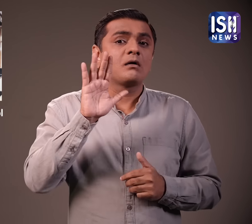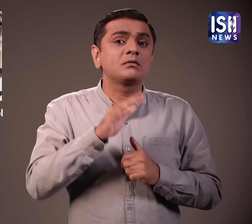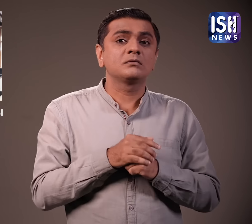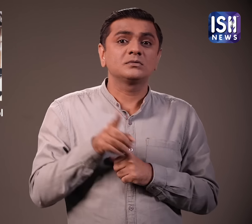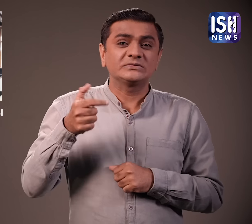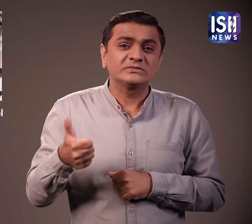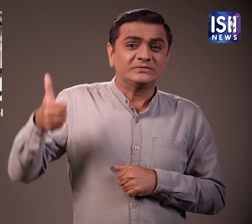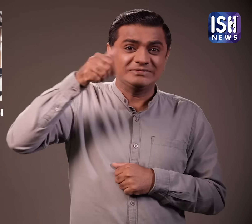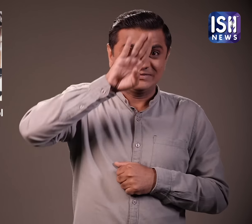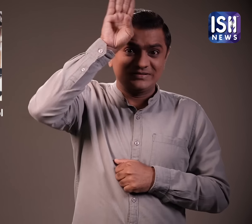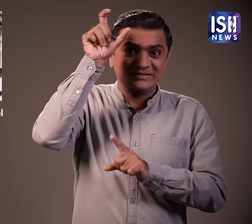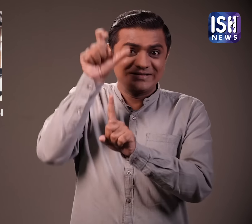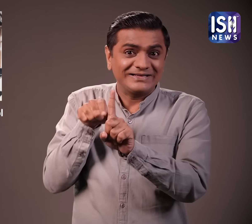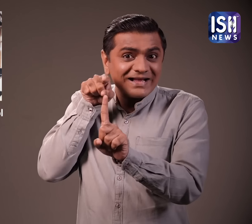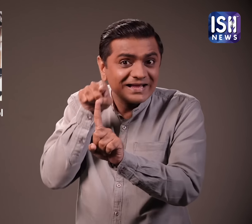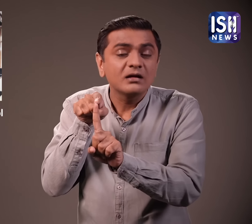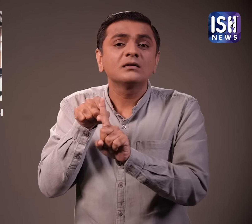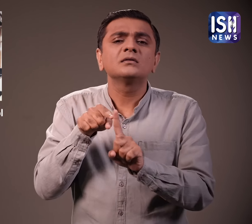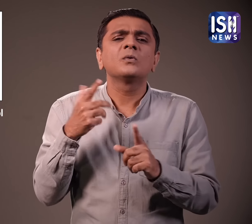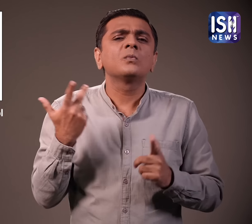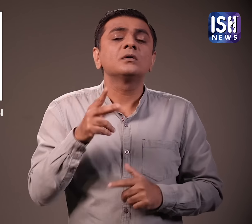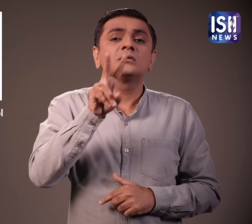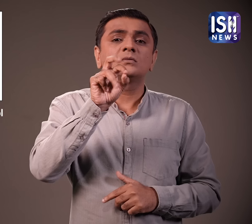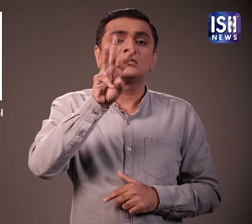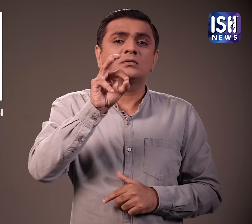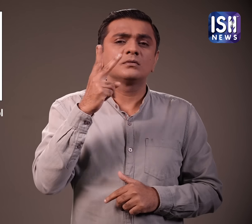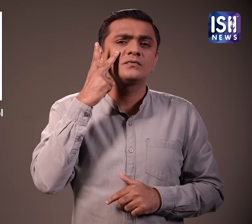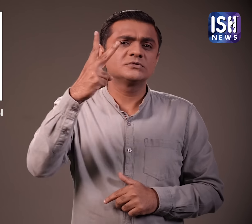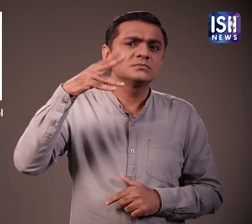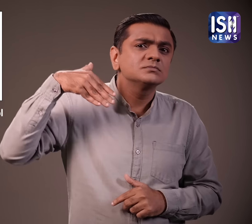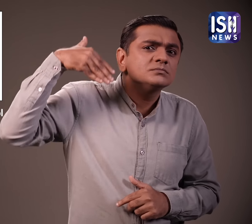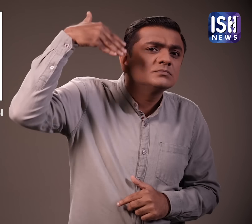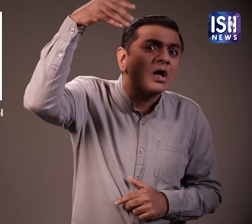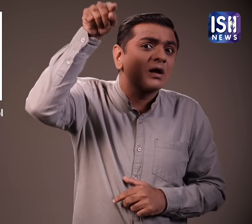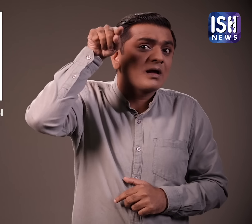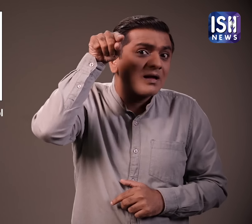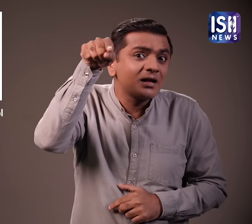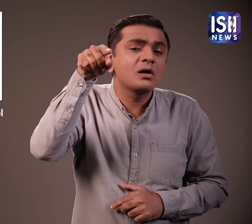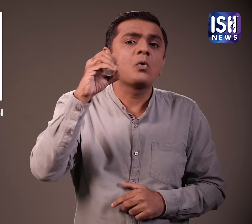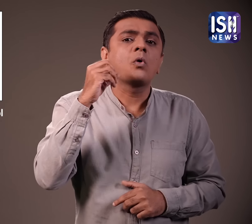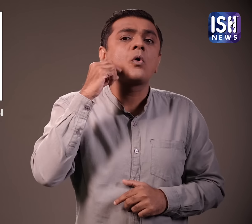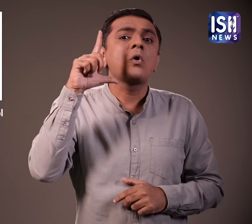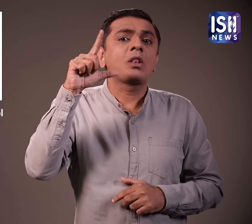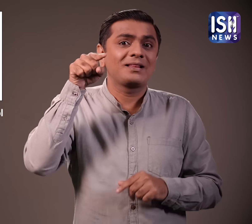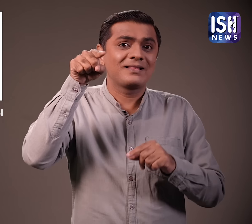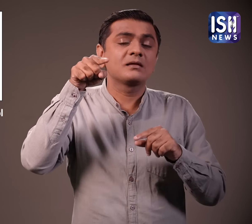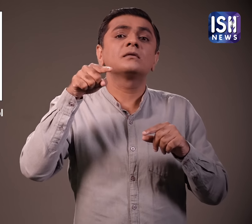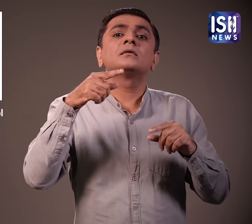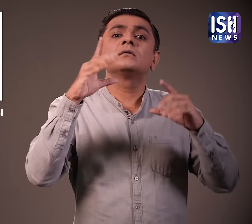प्रिंस ने कहा कि उनके पास एक योजना है जिसे विजन 2030 के नाम से जाना जाता है भविश्य में